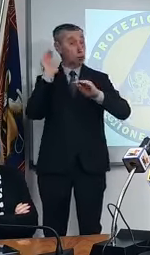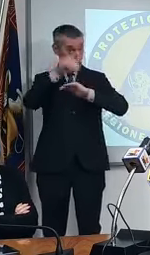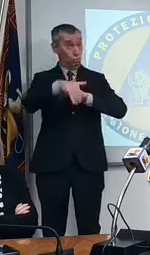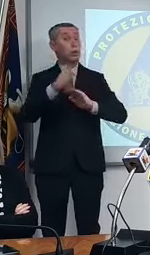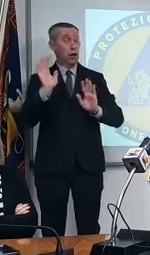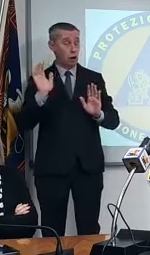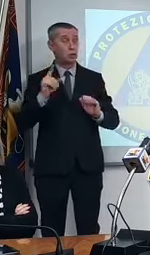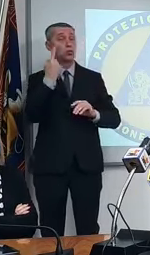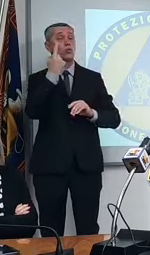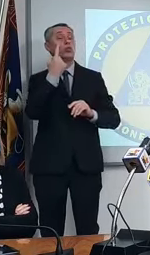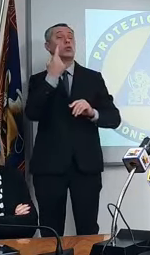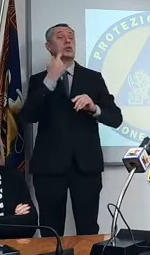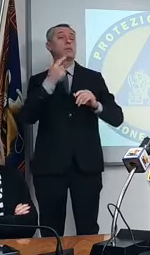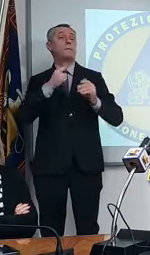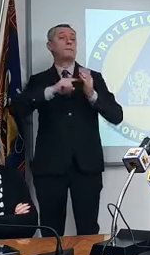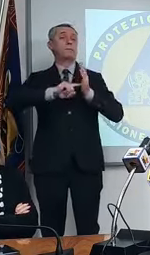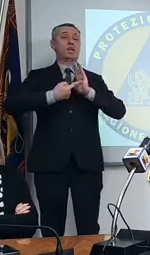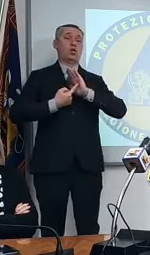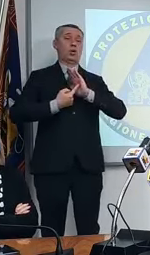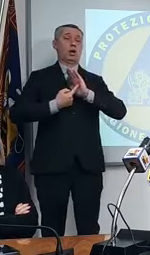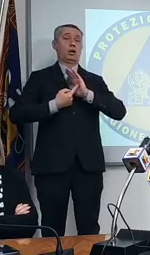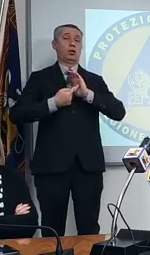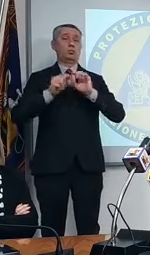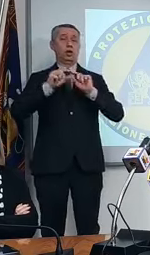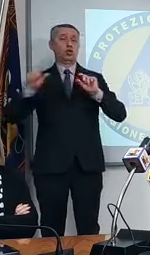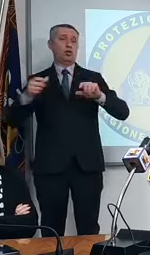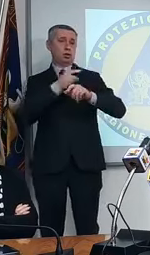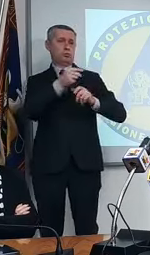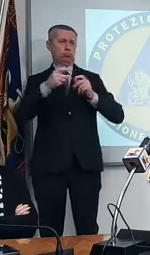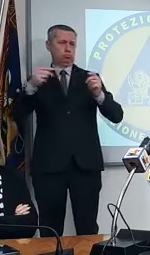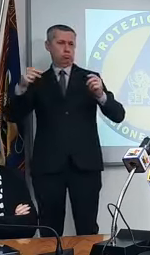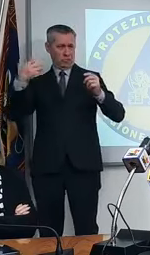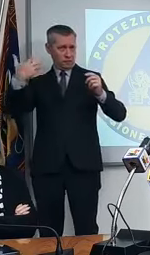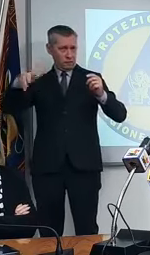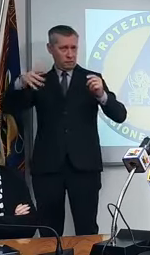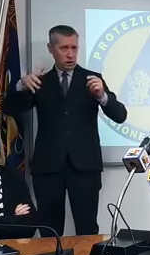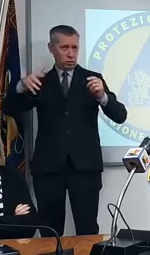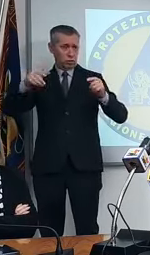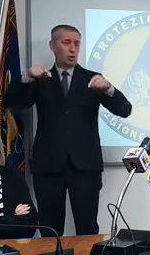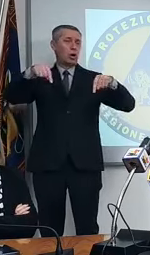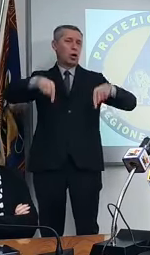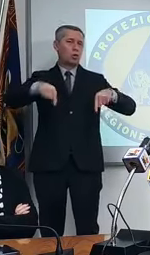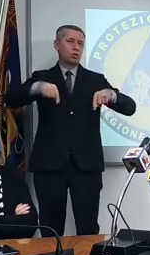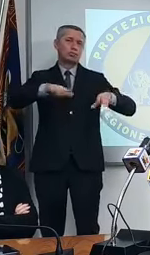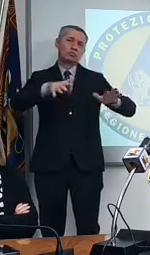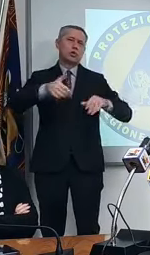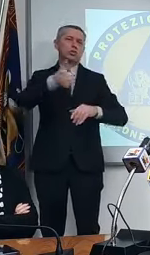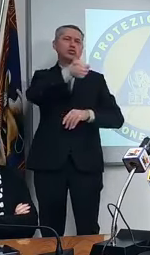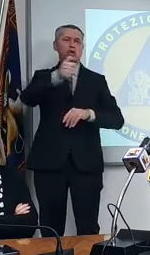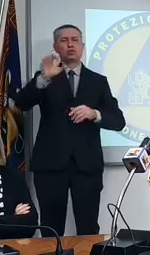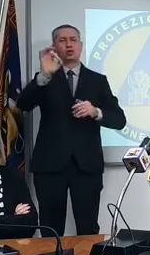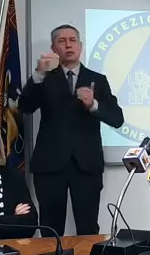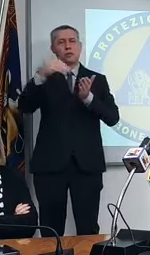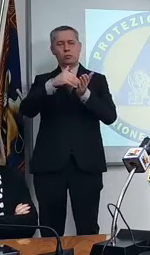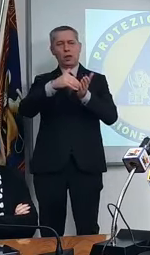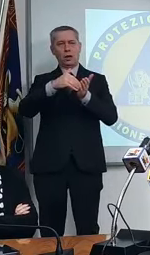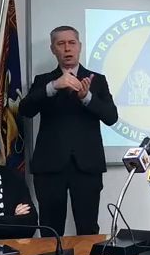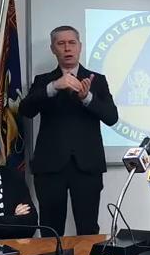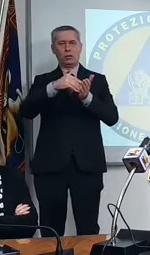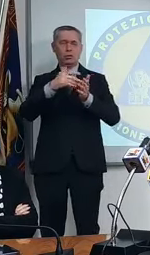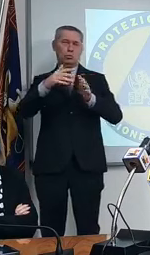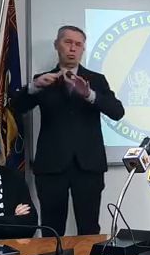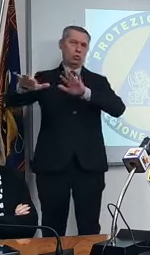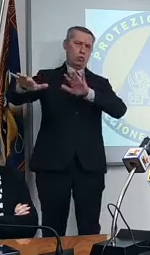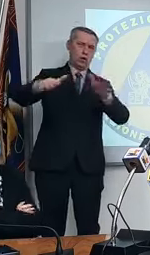superato il milione di dosi. Abbiamo oggi circa 150.000, più o meno